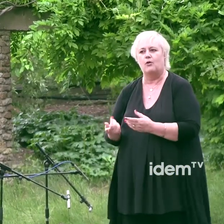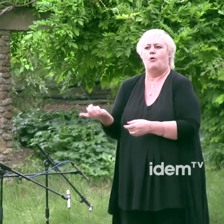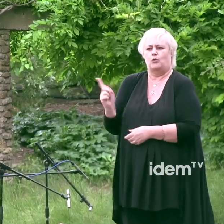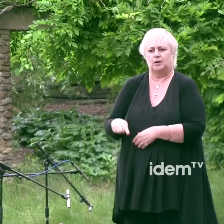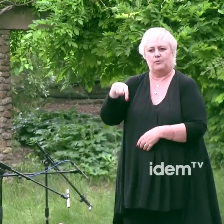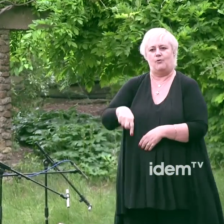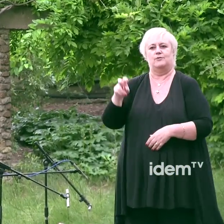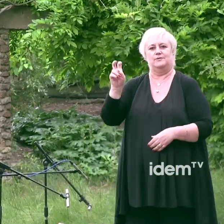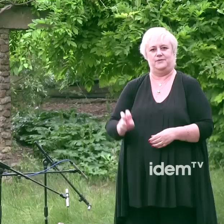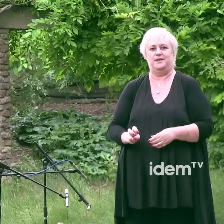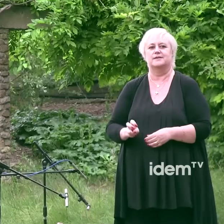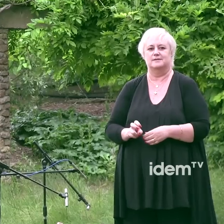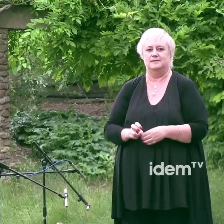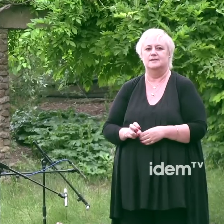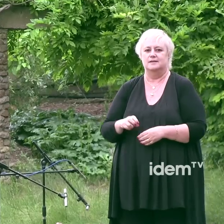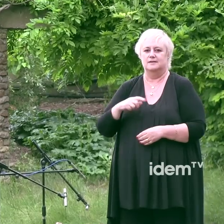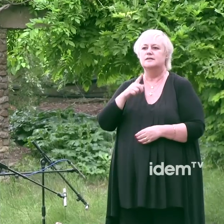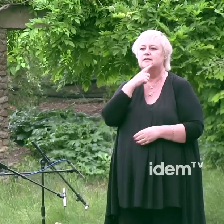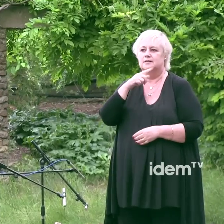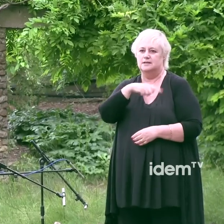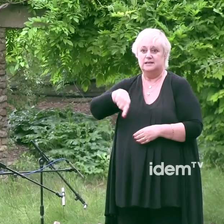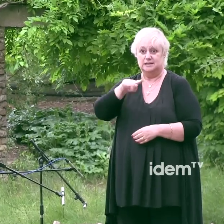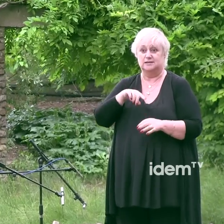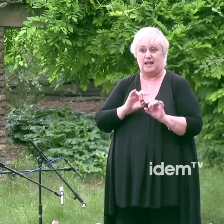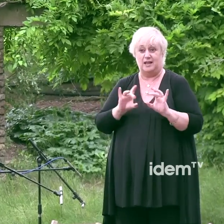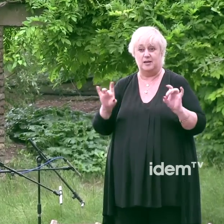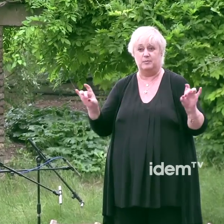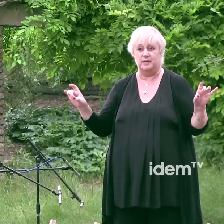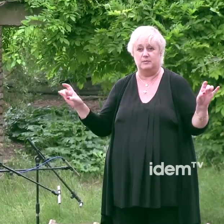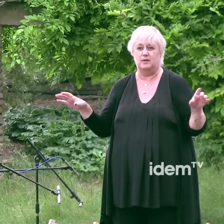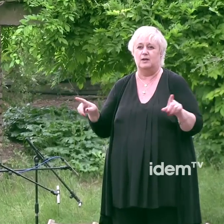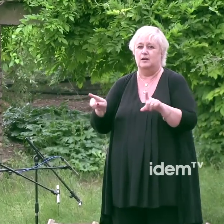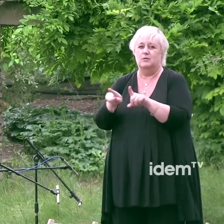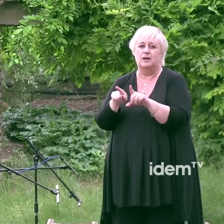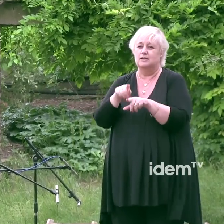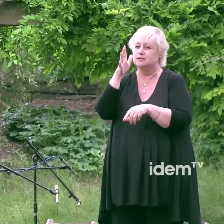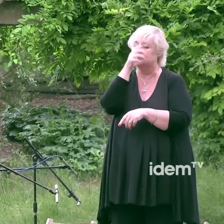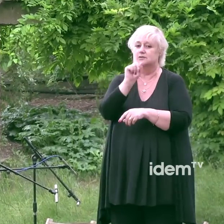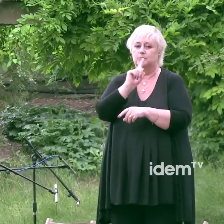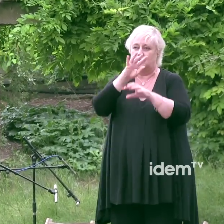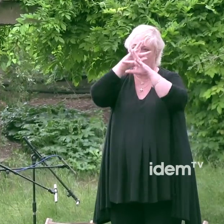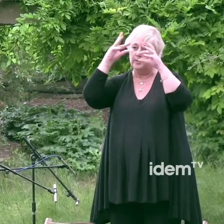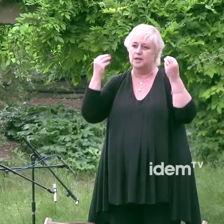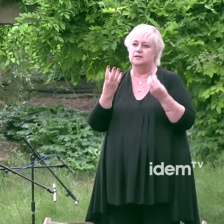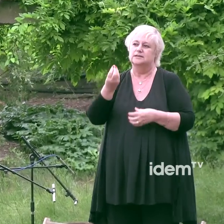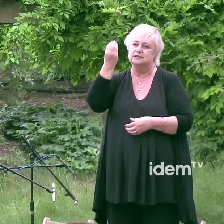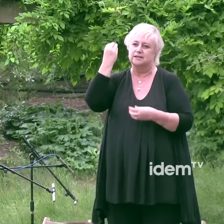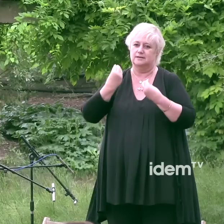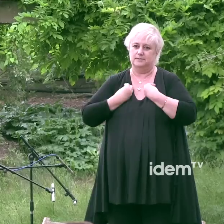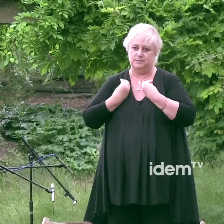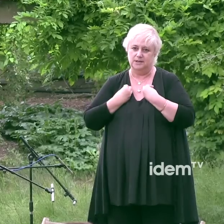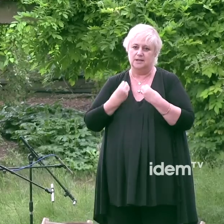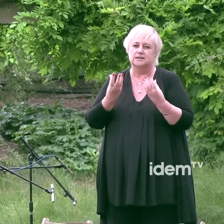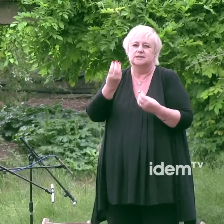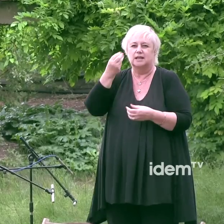avui heu pagat també un tribut molt alt a aquesta epidèmia és impossible oblidar tantes vides i talent com les que s'han dut la